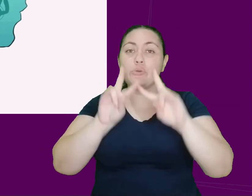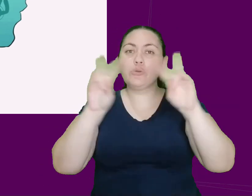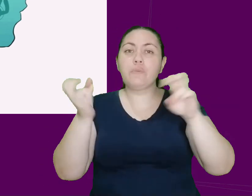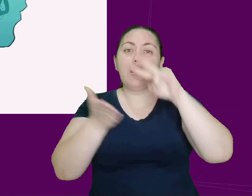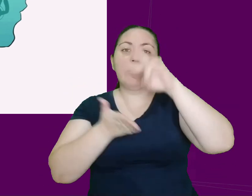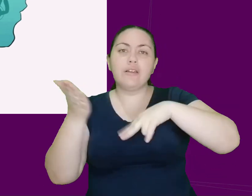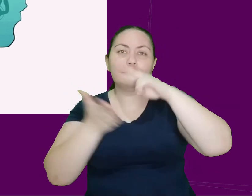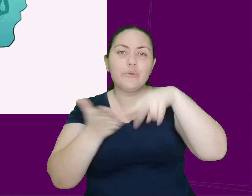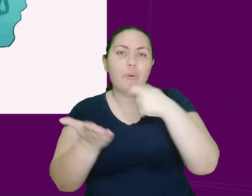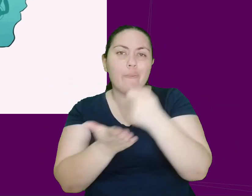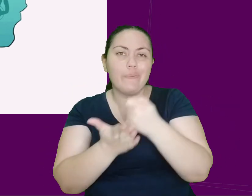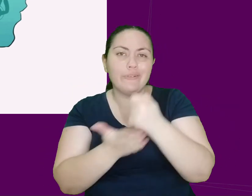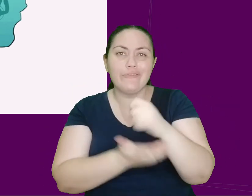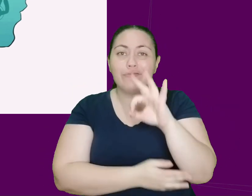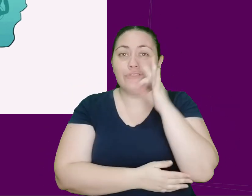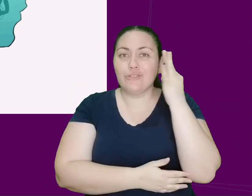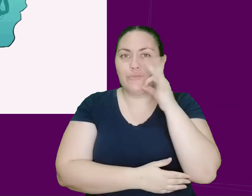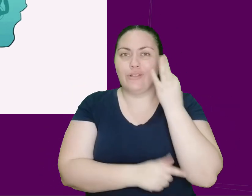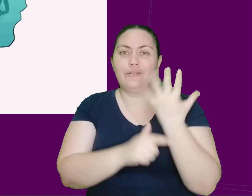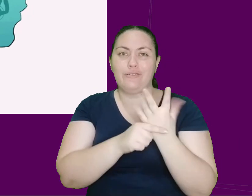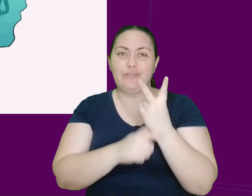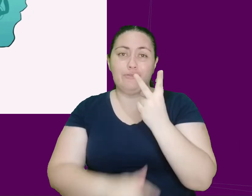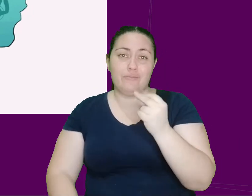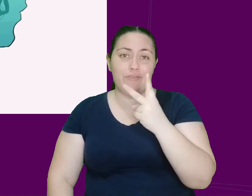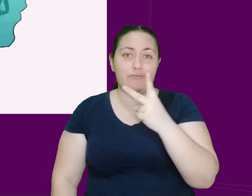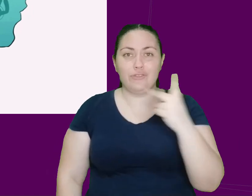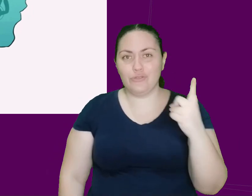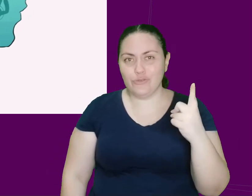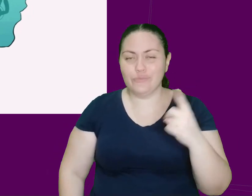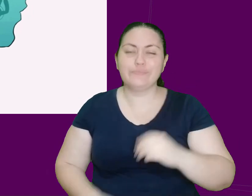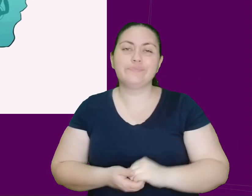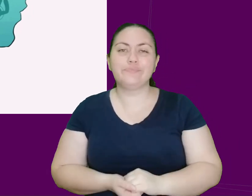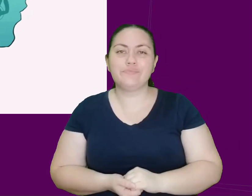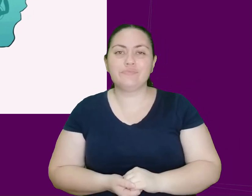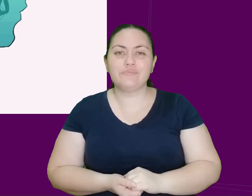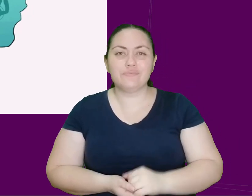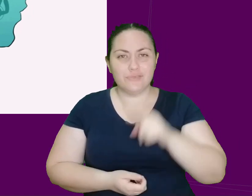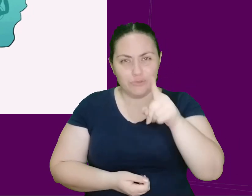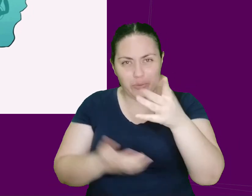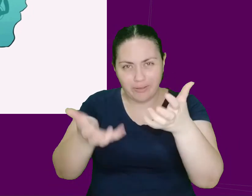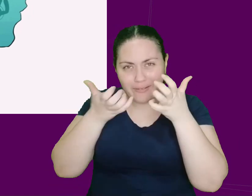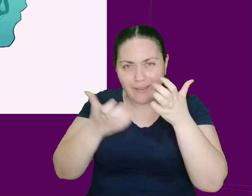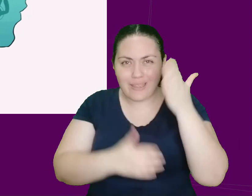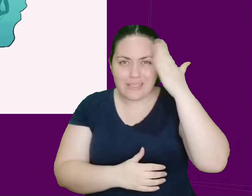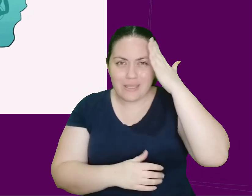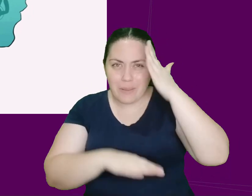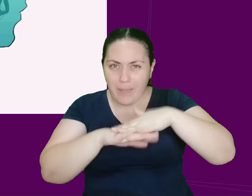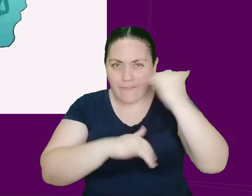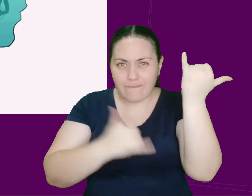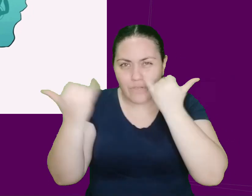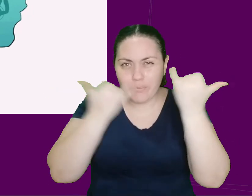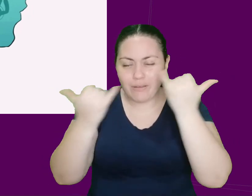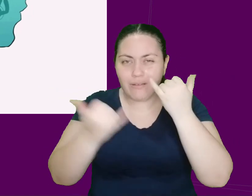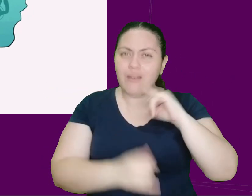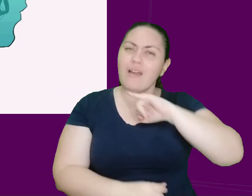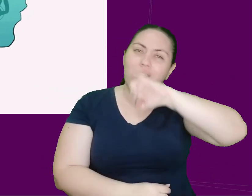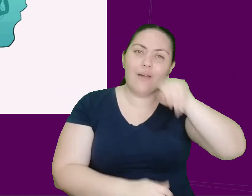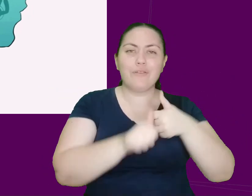obrigatórias do vestibular da URGS 2021. Quer ficar por dentro de tudo? Aproveita e